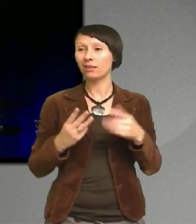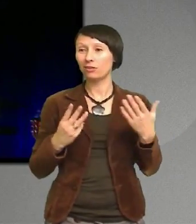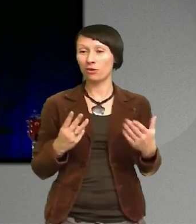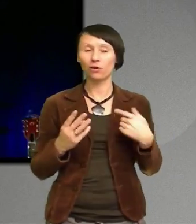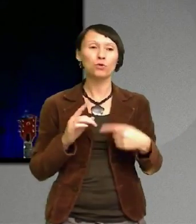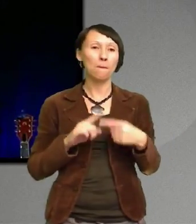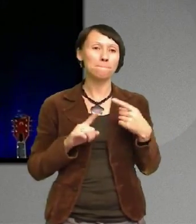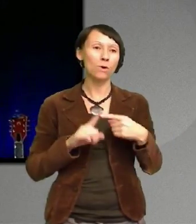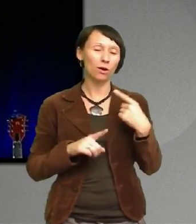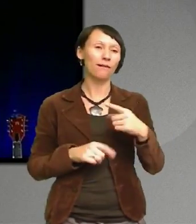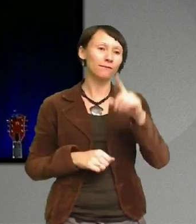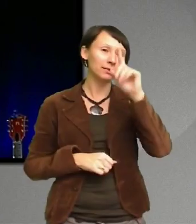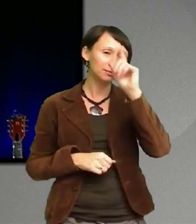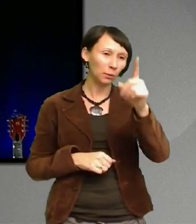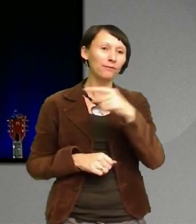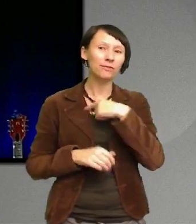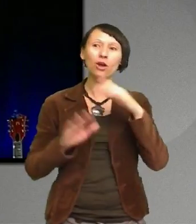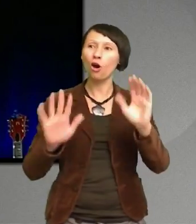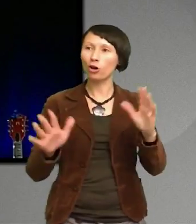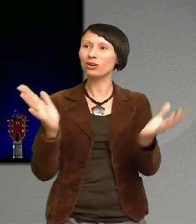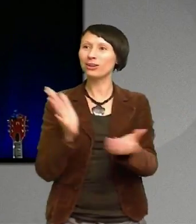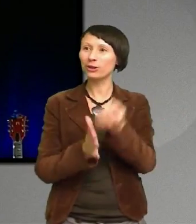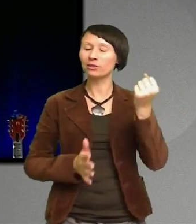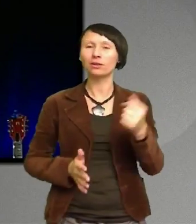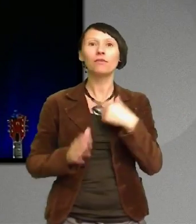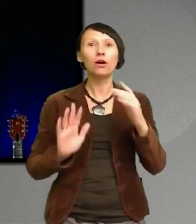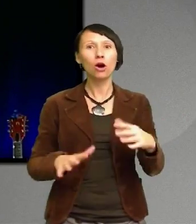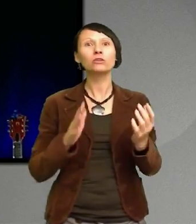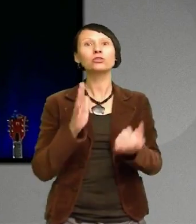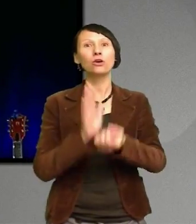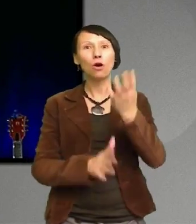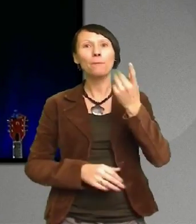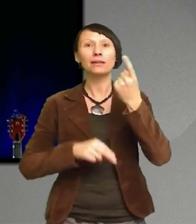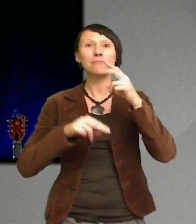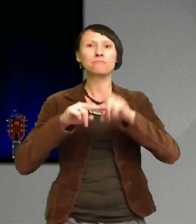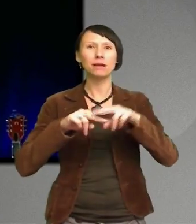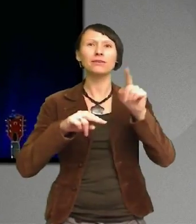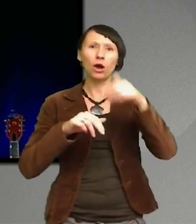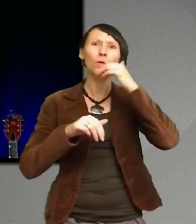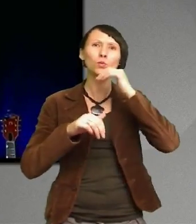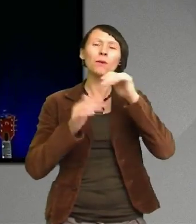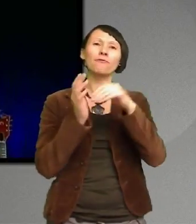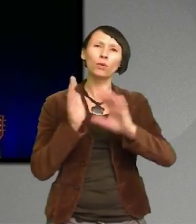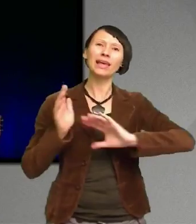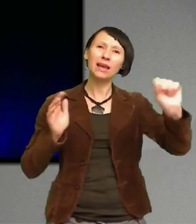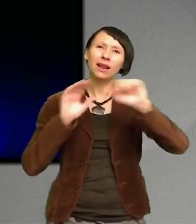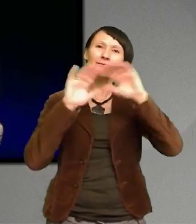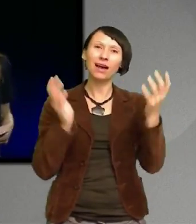Vi hade skapat en plats för ungdomar från hela världen Att lära sig om allt från världsfred,